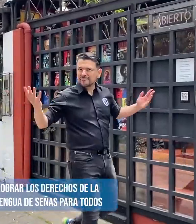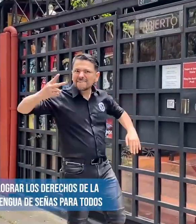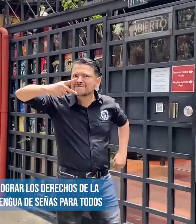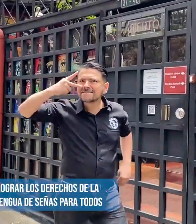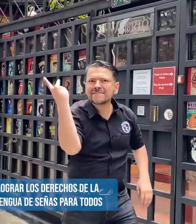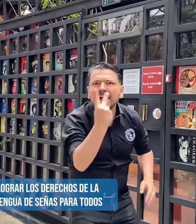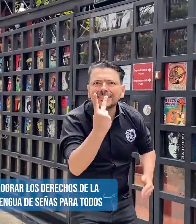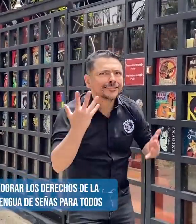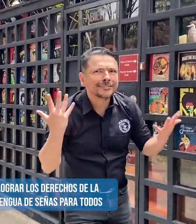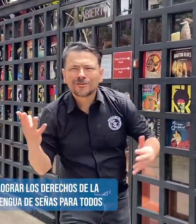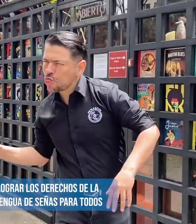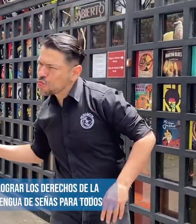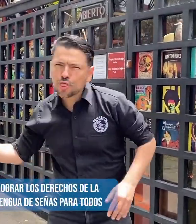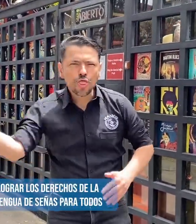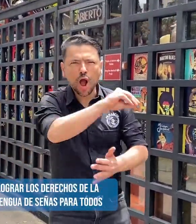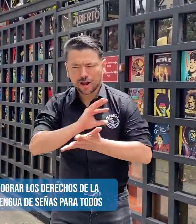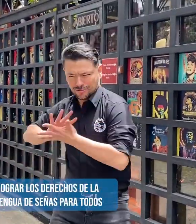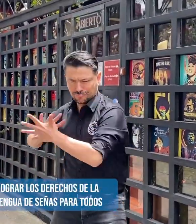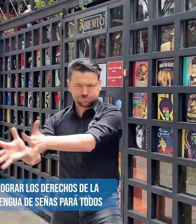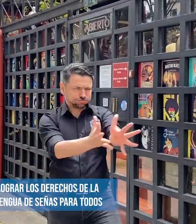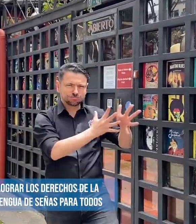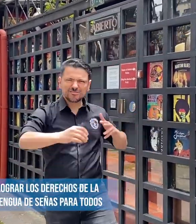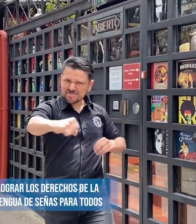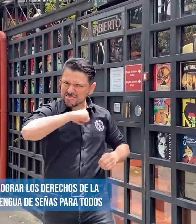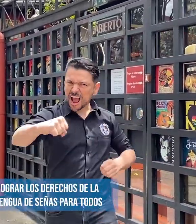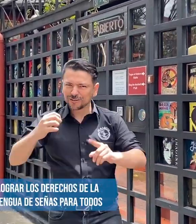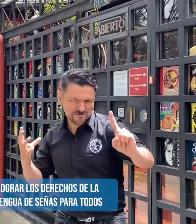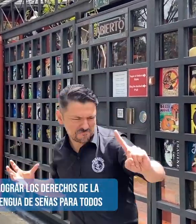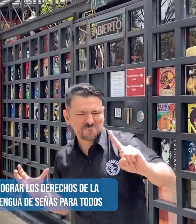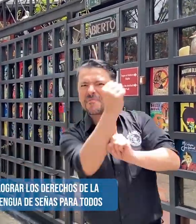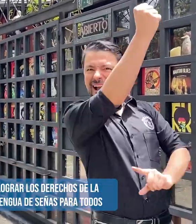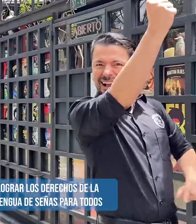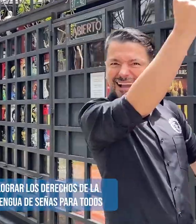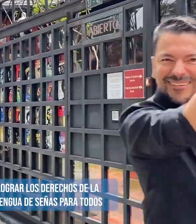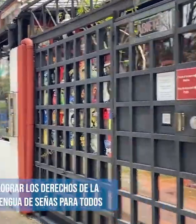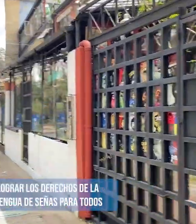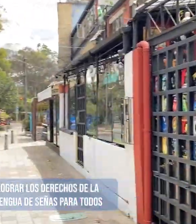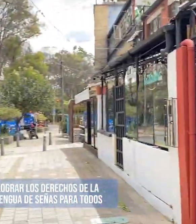El viernes, lograr los derechos de la lengua de señas para todos.